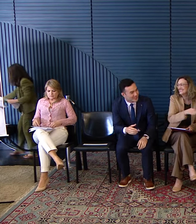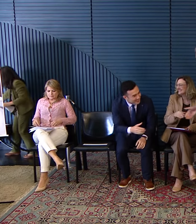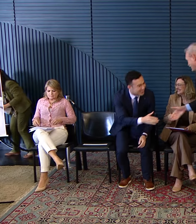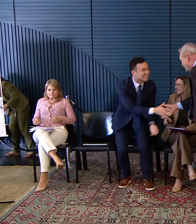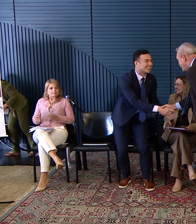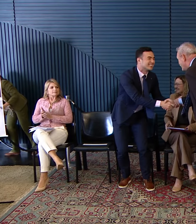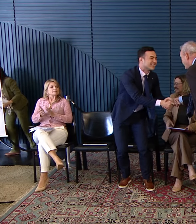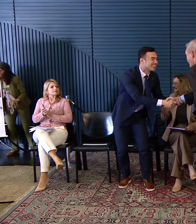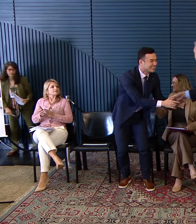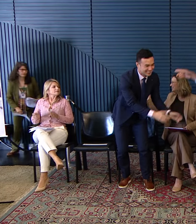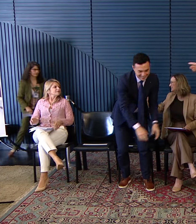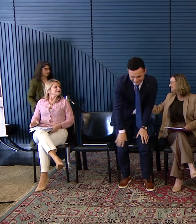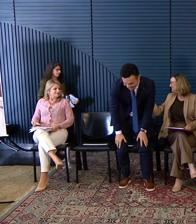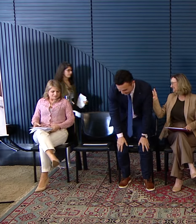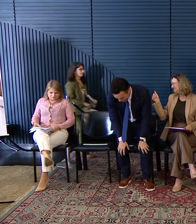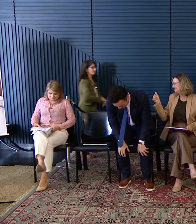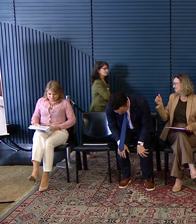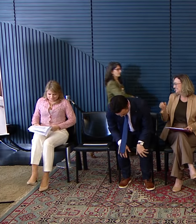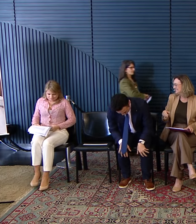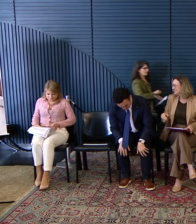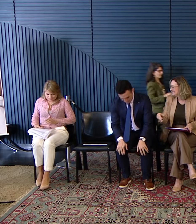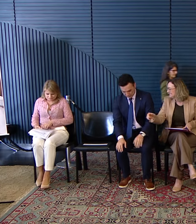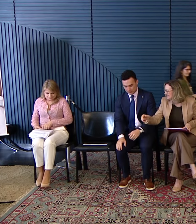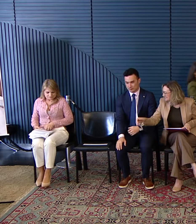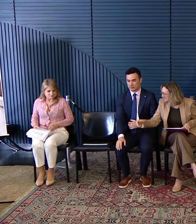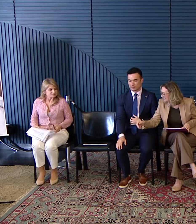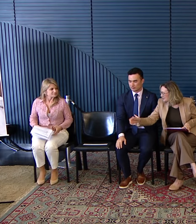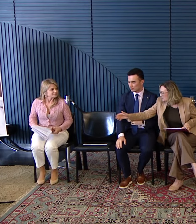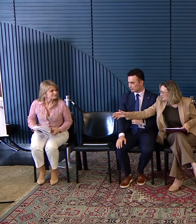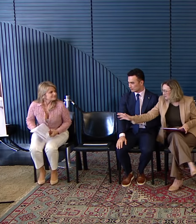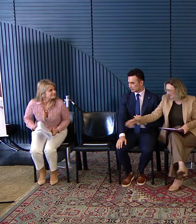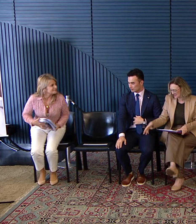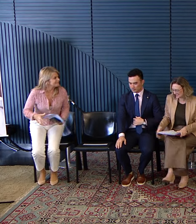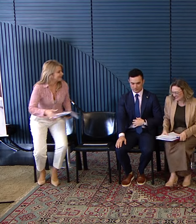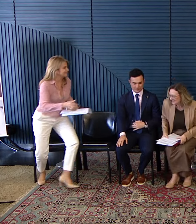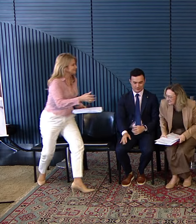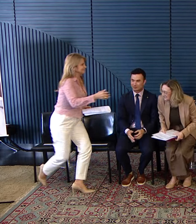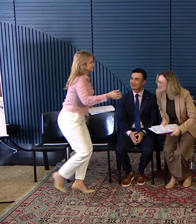Os demais parlamentares indicantes estão em compromissos externos.